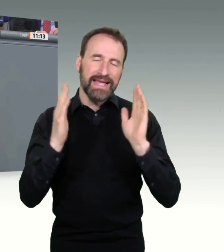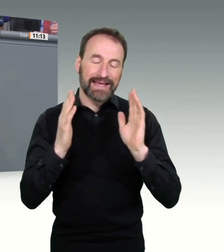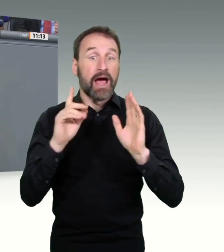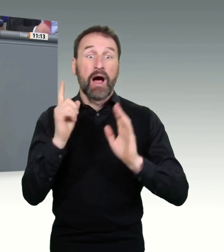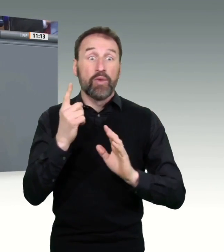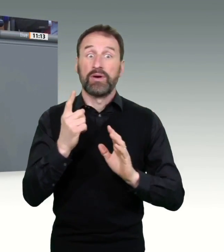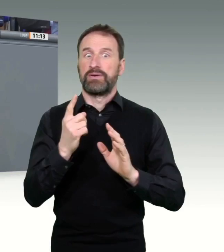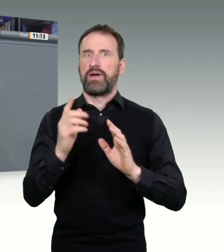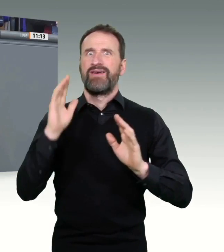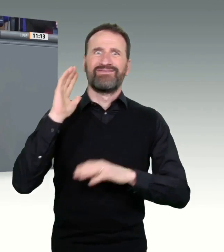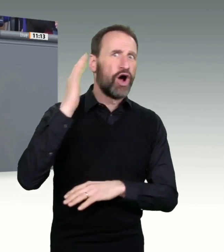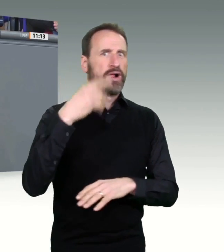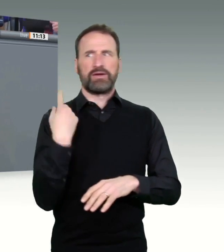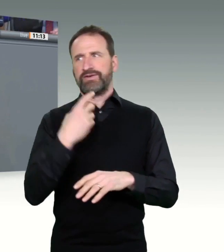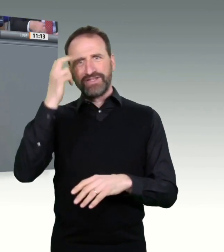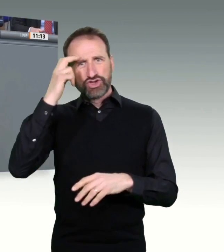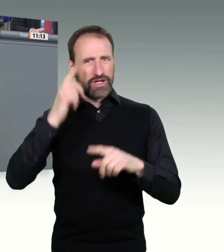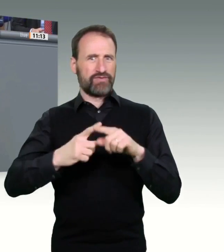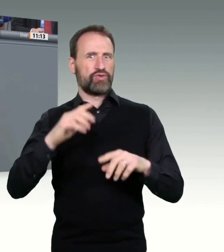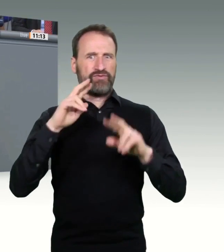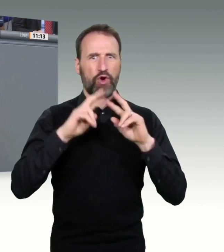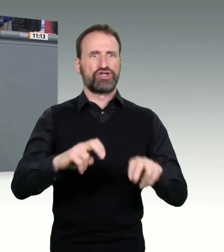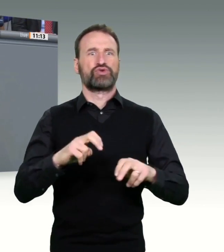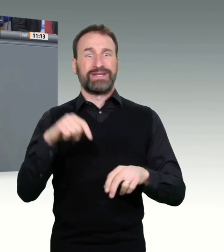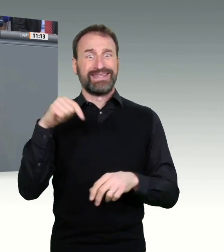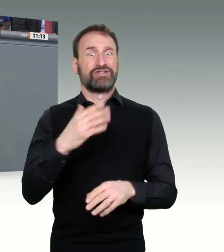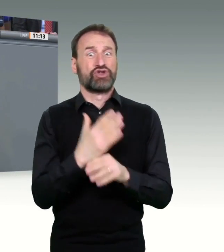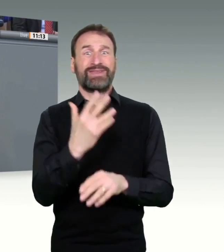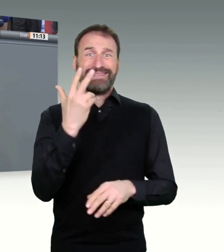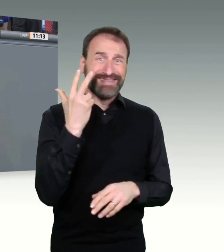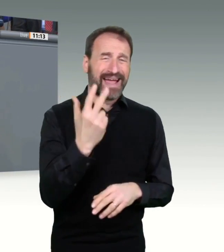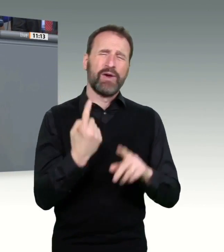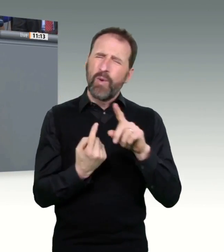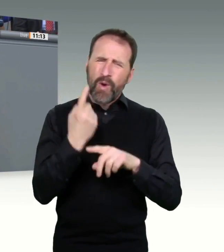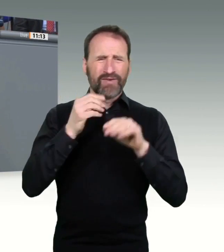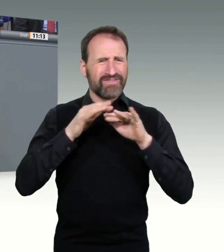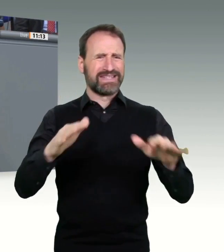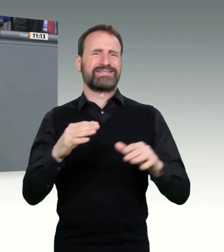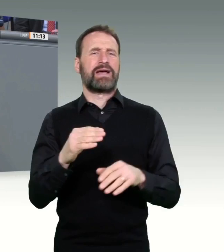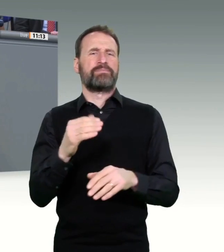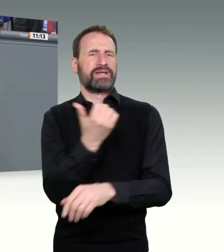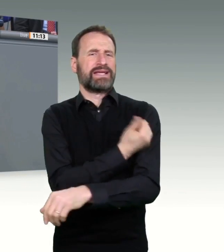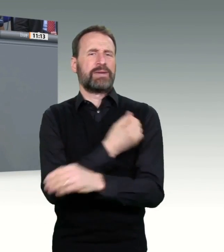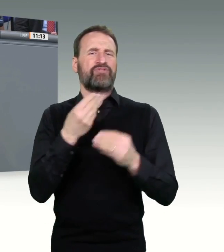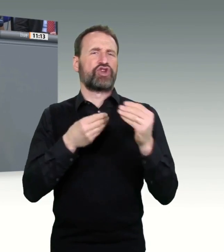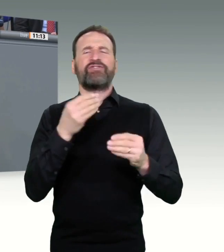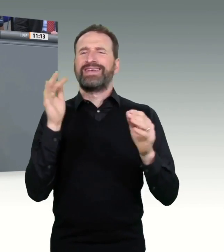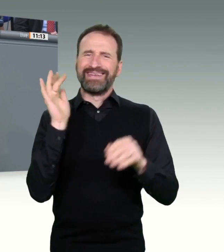hochwirksame Impfstoffe gegen das Coronavirus zur Verfügung haben und nach aktuellen Erkenntnissen diese auch gegen seine